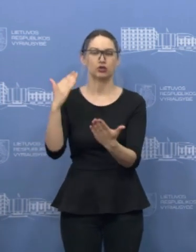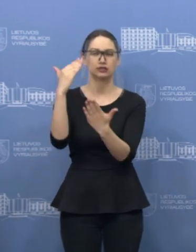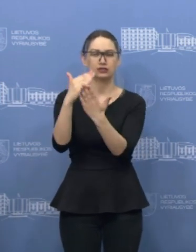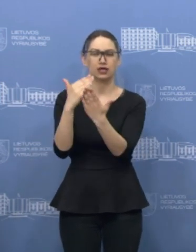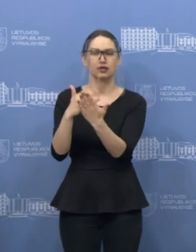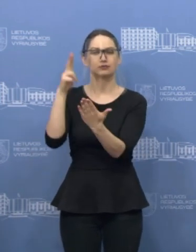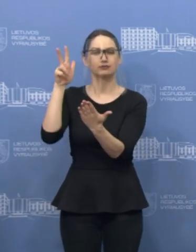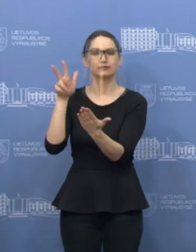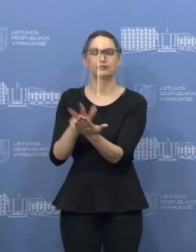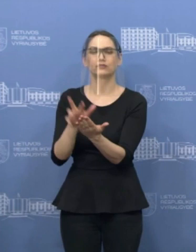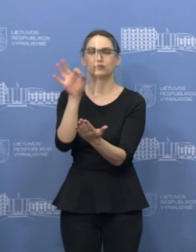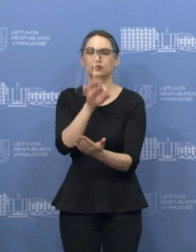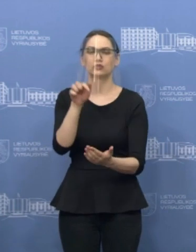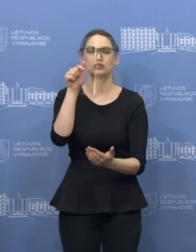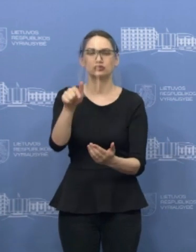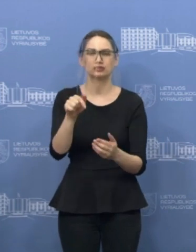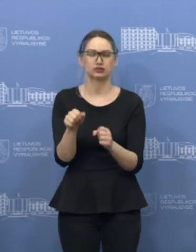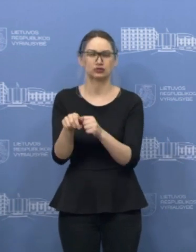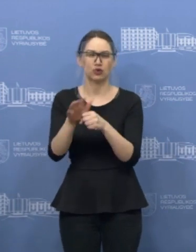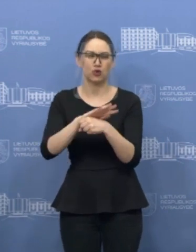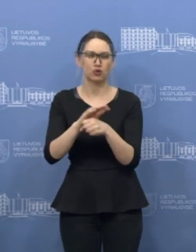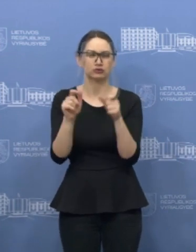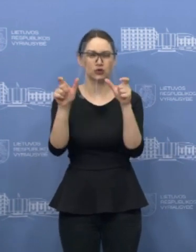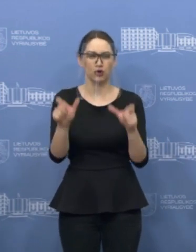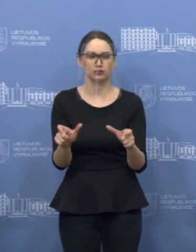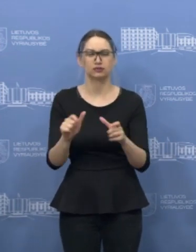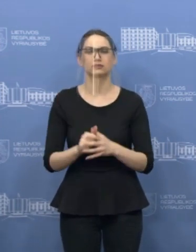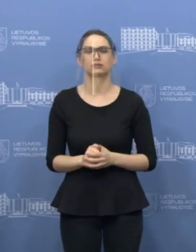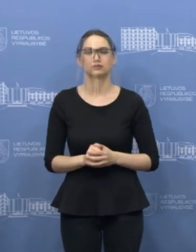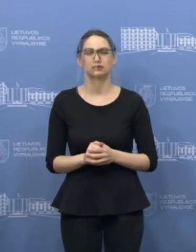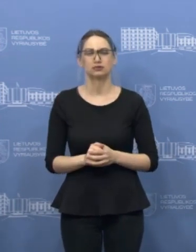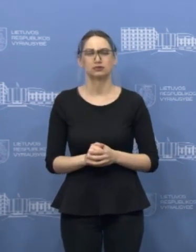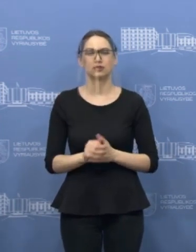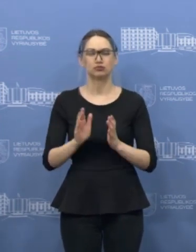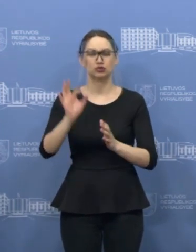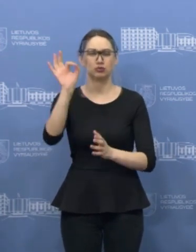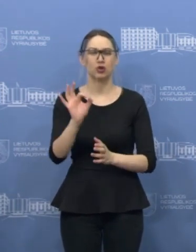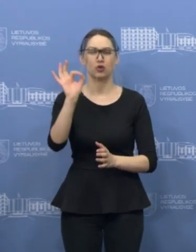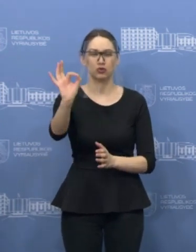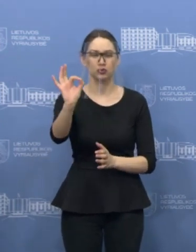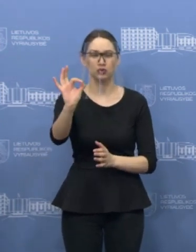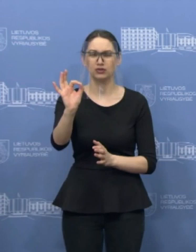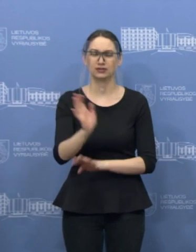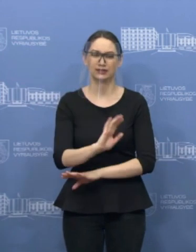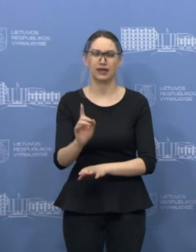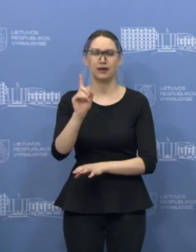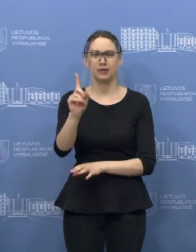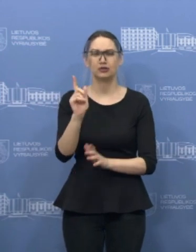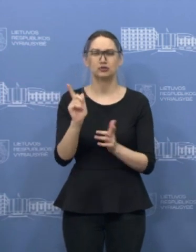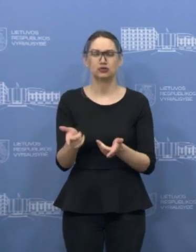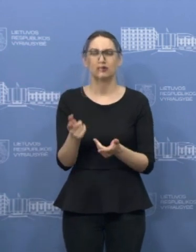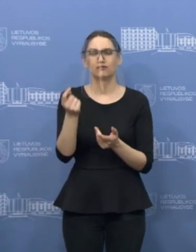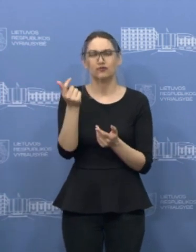šiais situacijai. Ir leidusi taikyti, na, nenulinės, bet labai labai mažas,